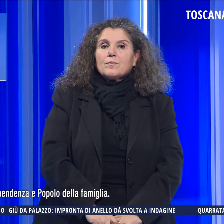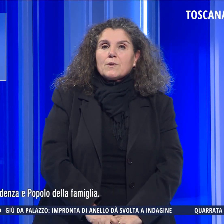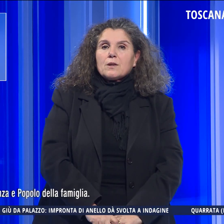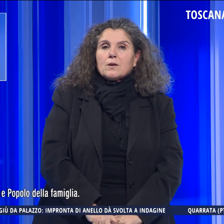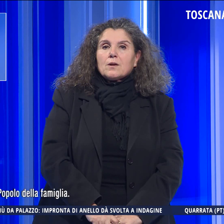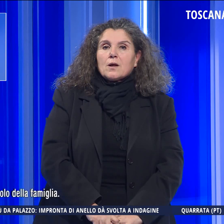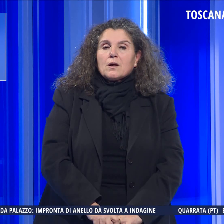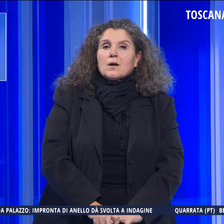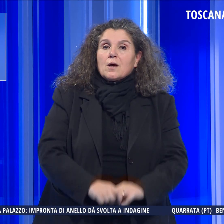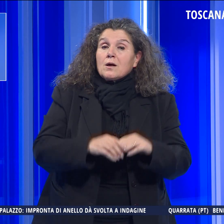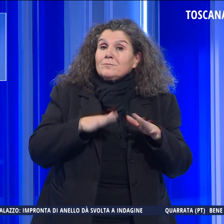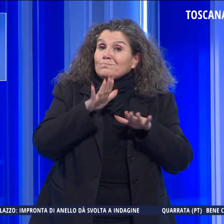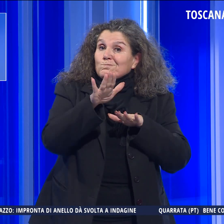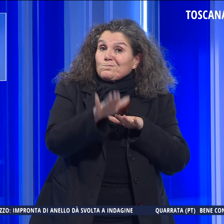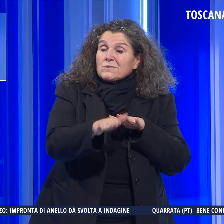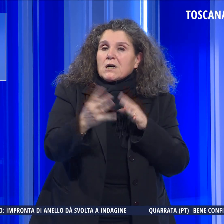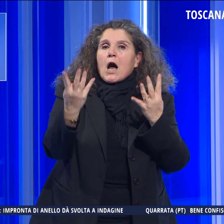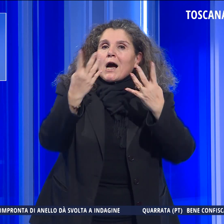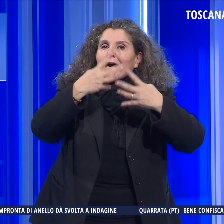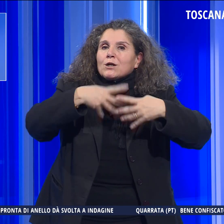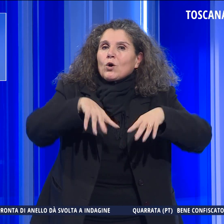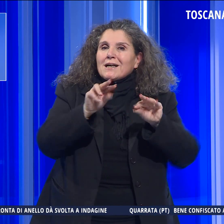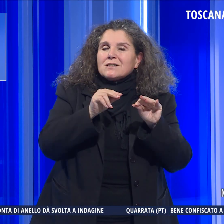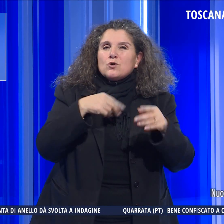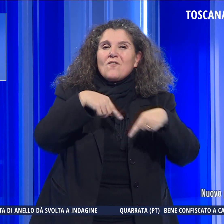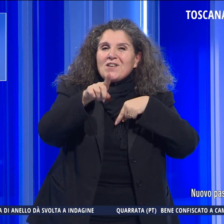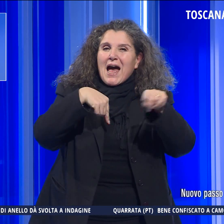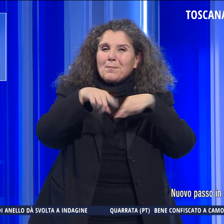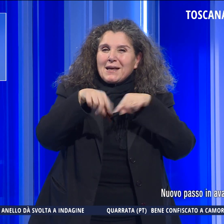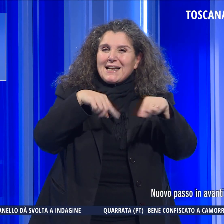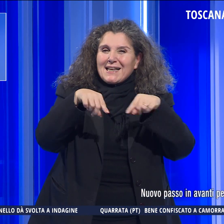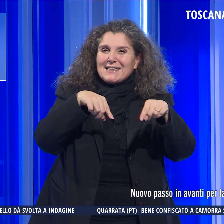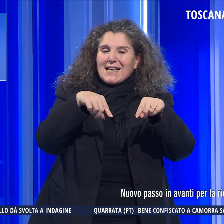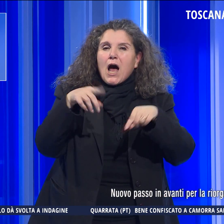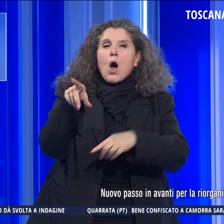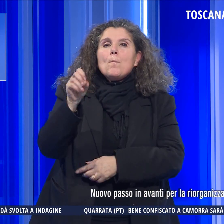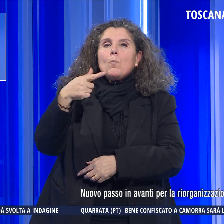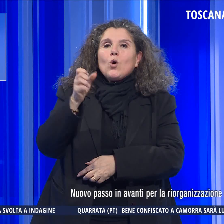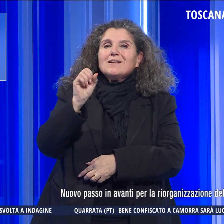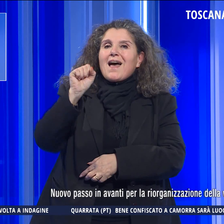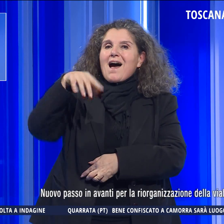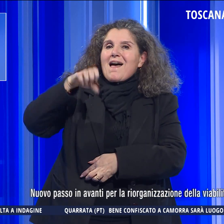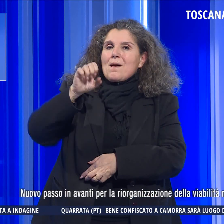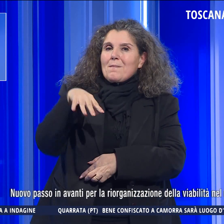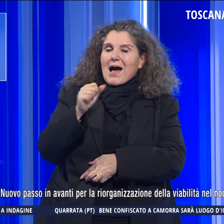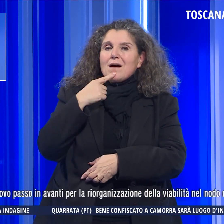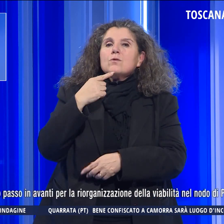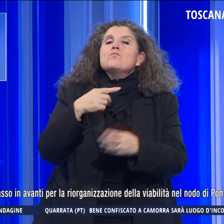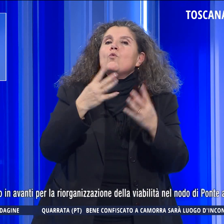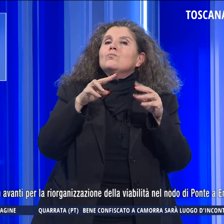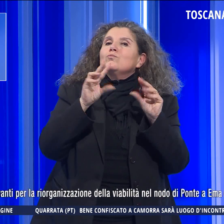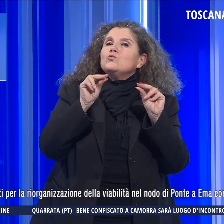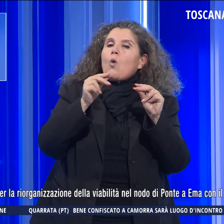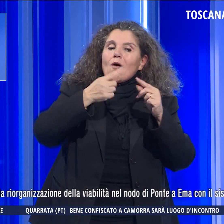Nuovo passo in avanti per la riorganizzazione della viabilità nel nodo di Ponte Aema, con il sistema di nuove